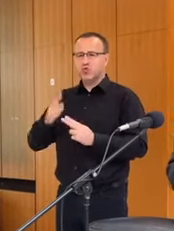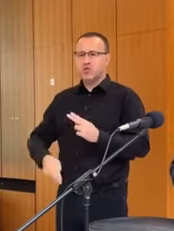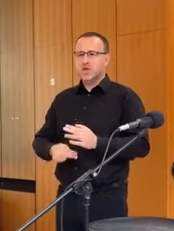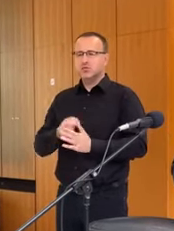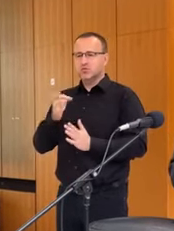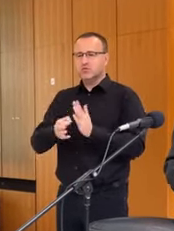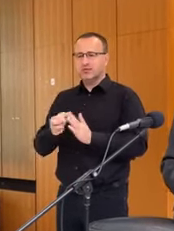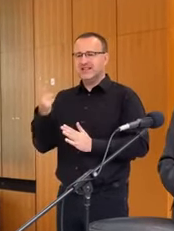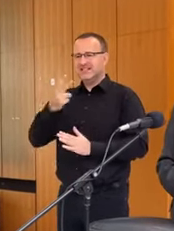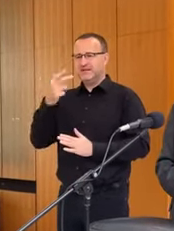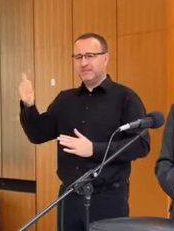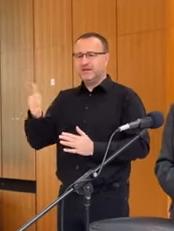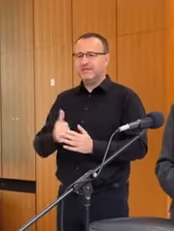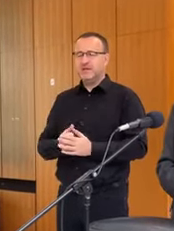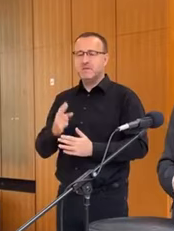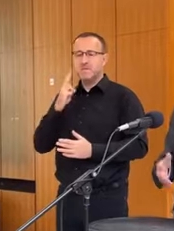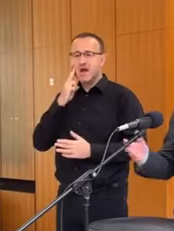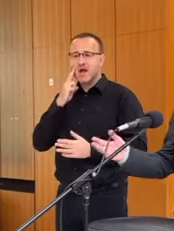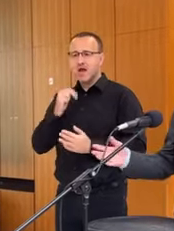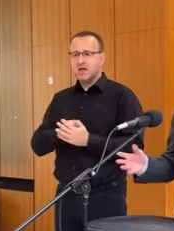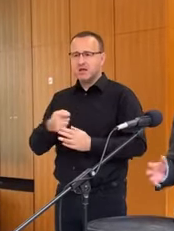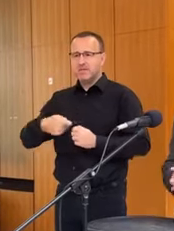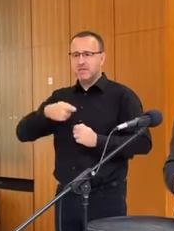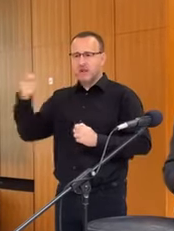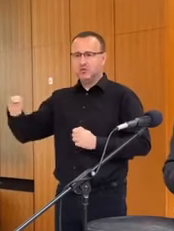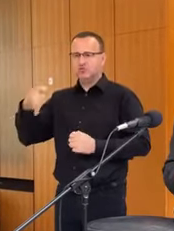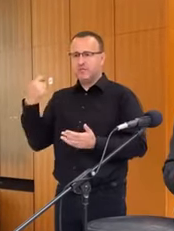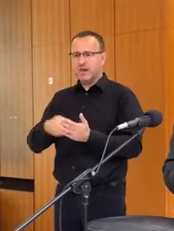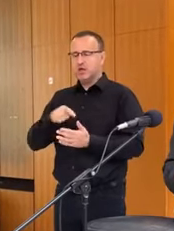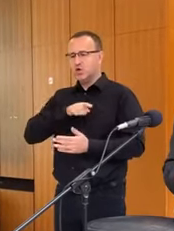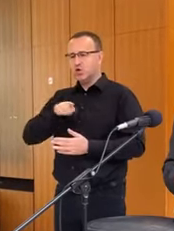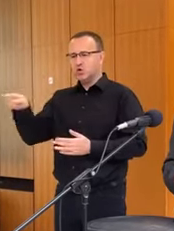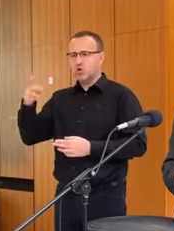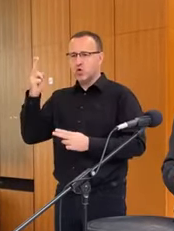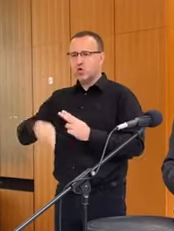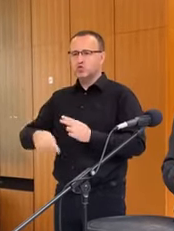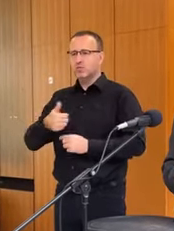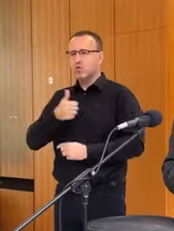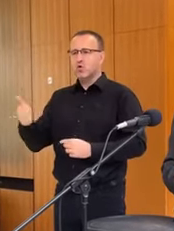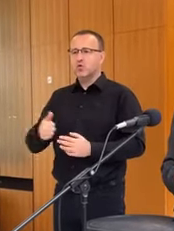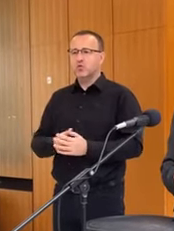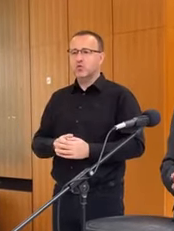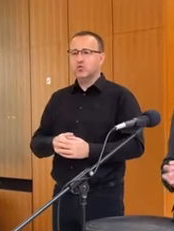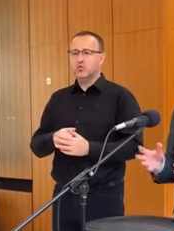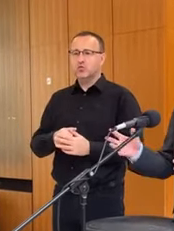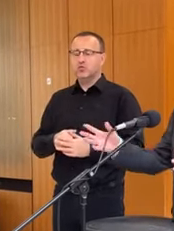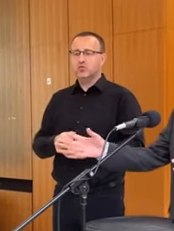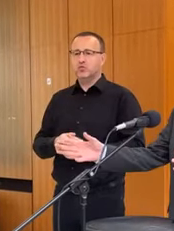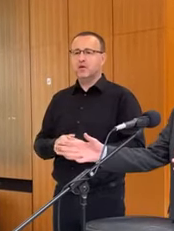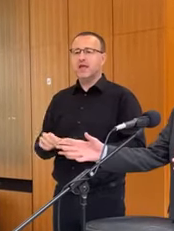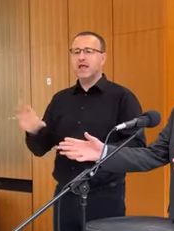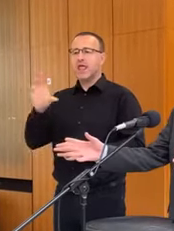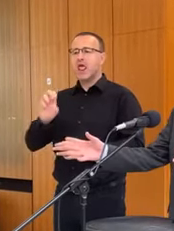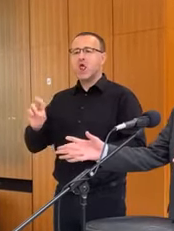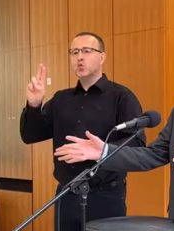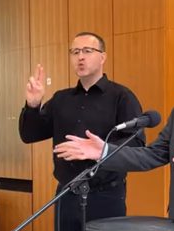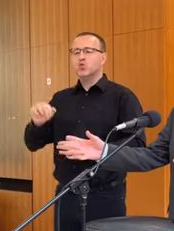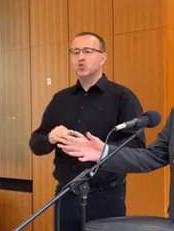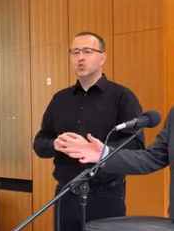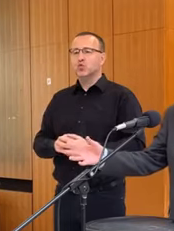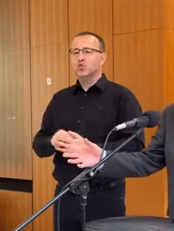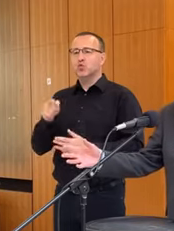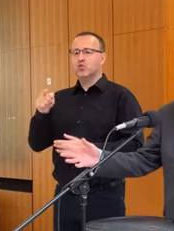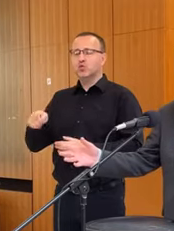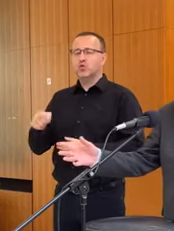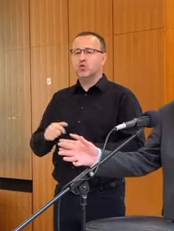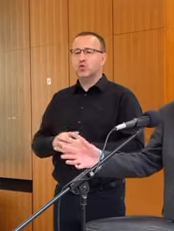31. mája, tak je to predlženie do konca roka. A toto bolo pripravené už zlovo... Európska únia to má do